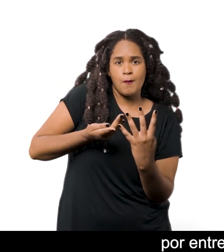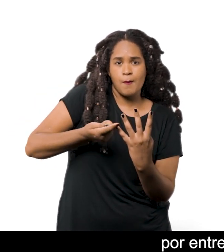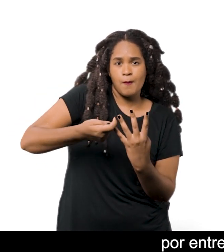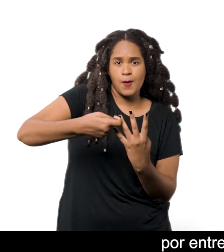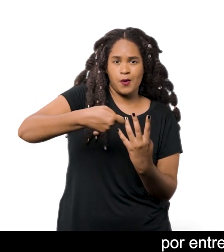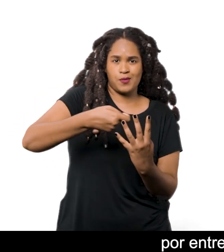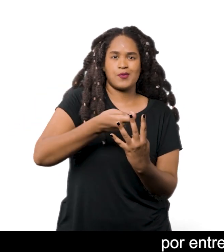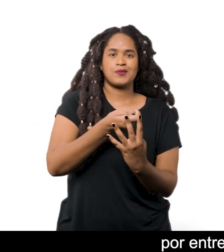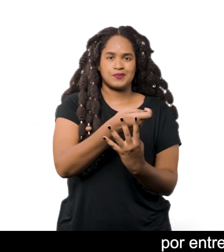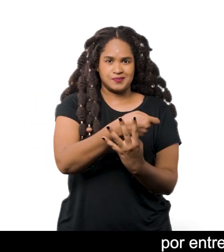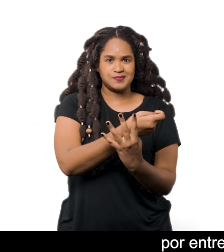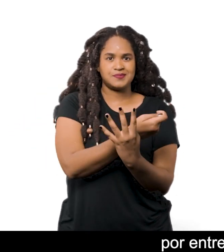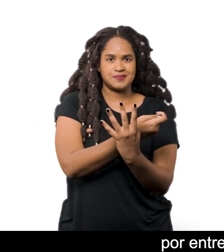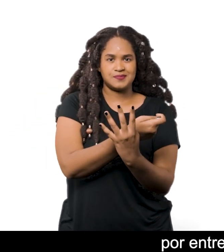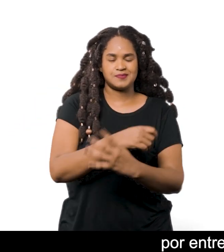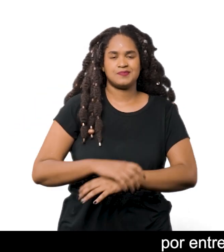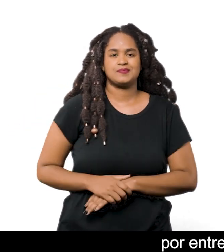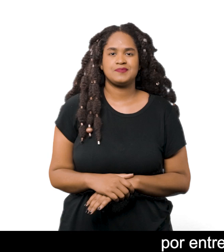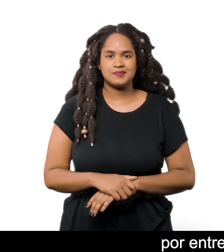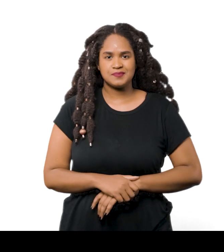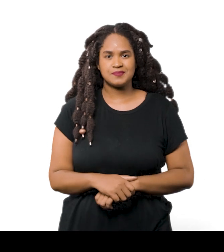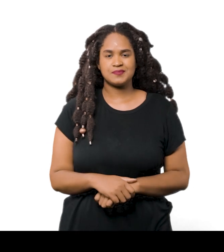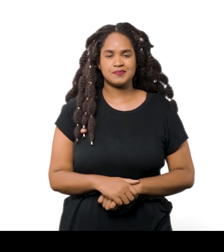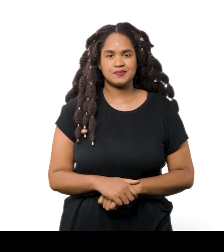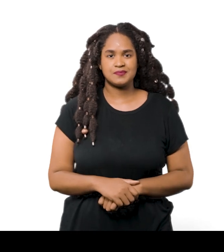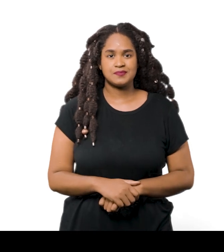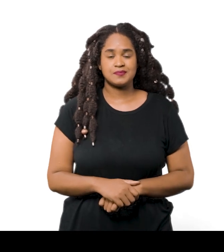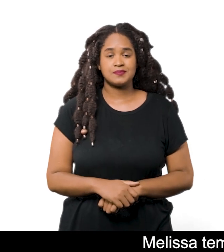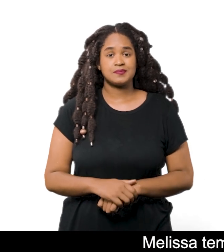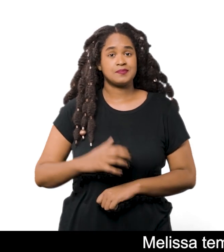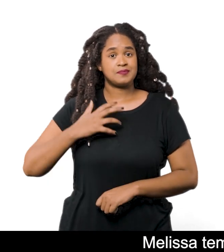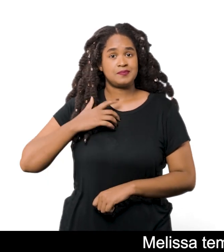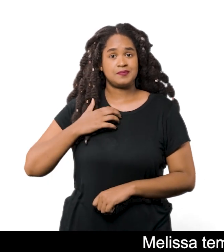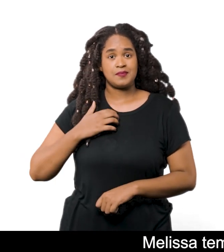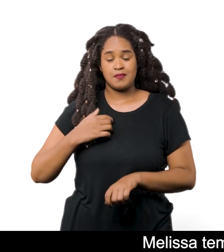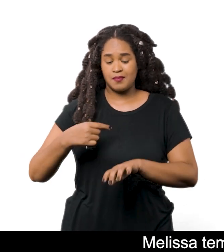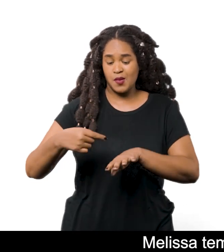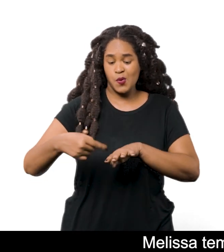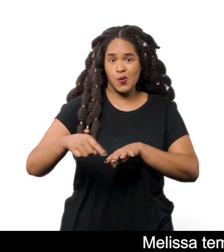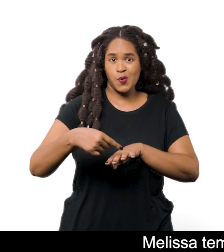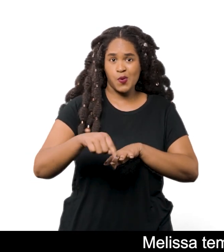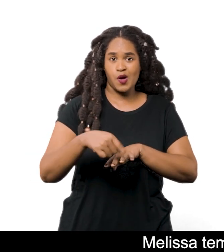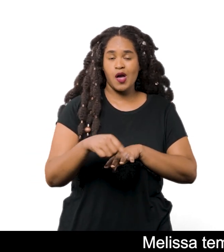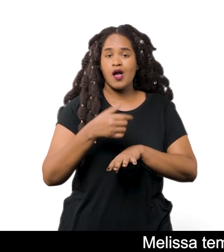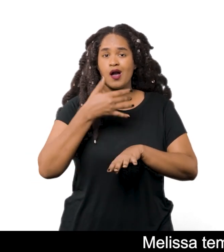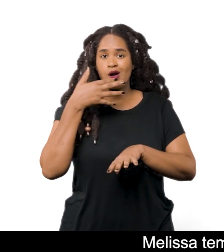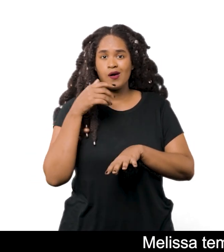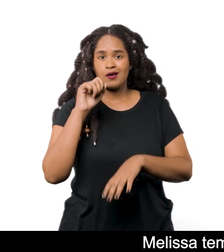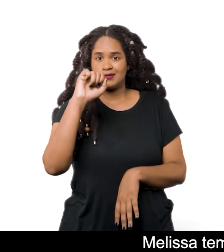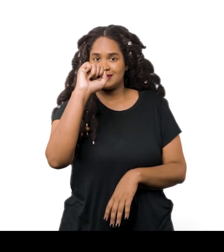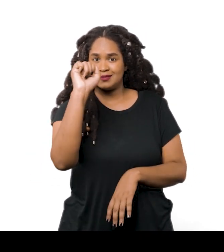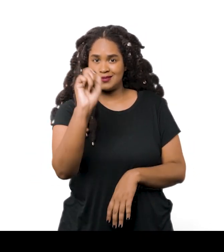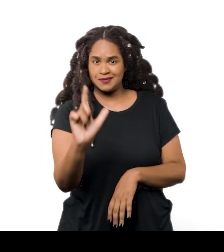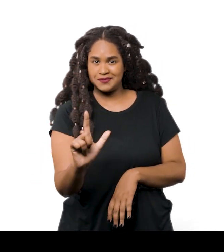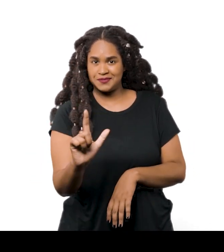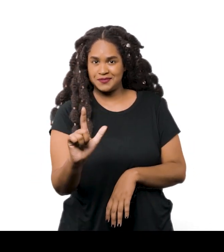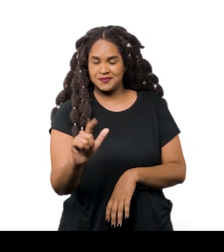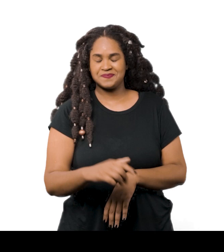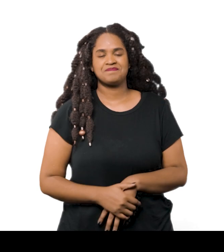de lã Esticados verticalmente no tear Melissa tem as unhas das mãos pintadas de azul